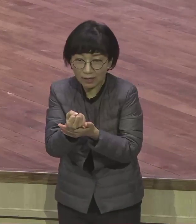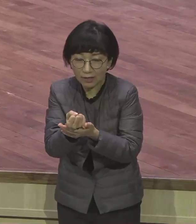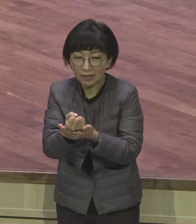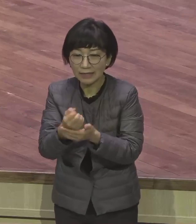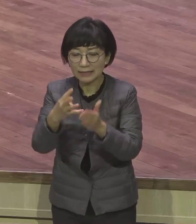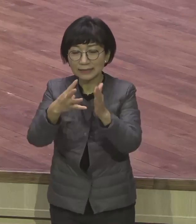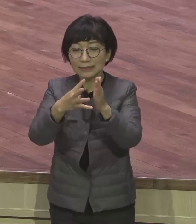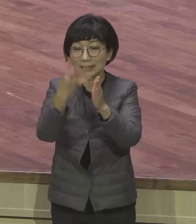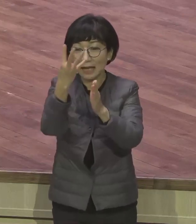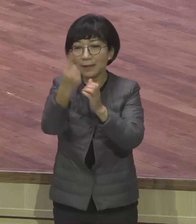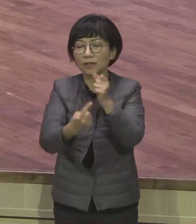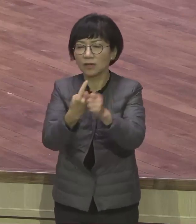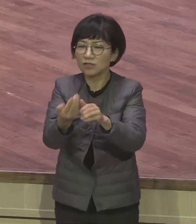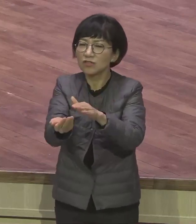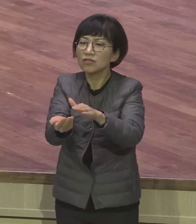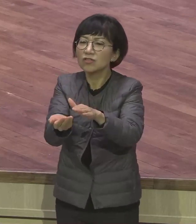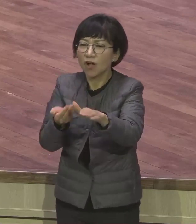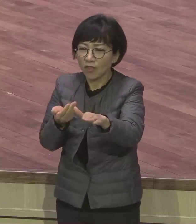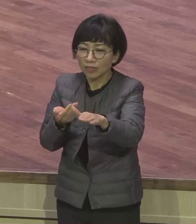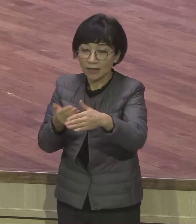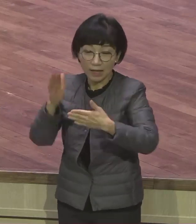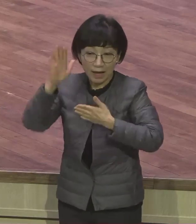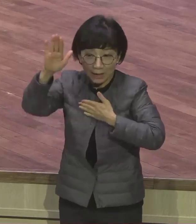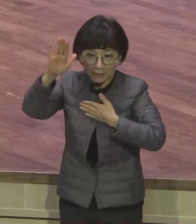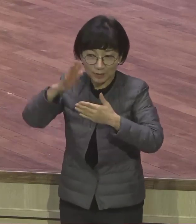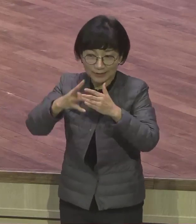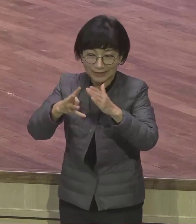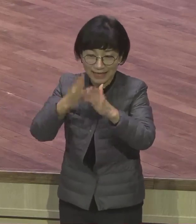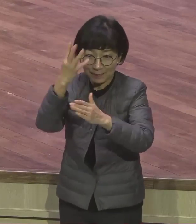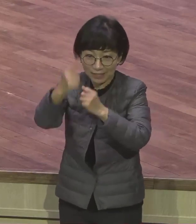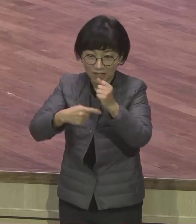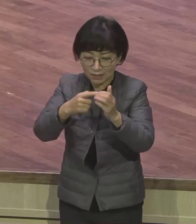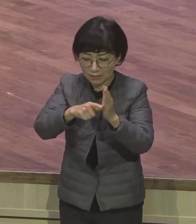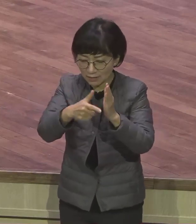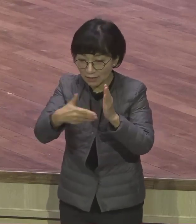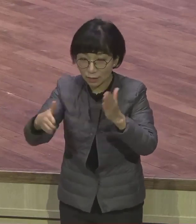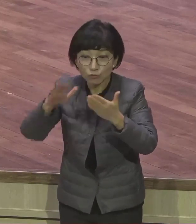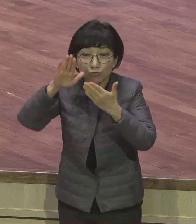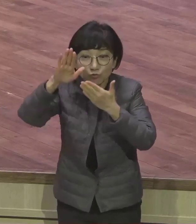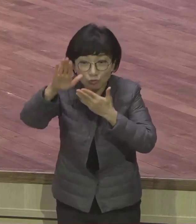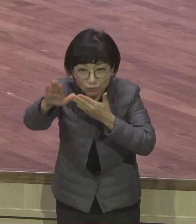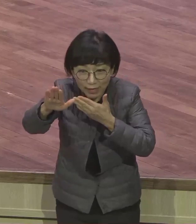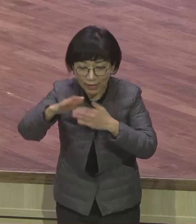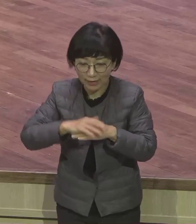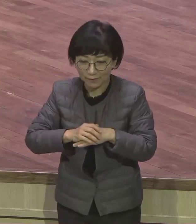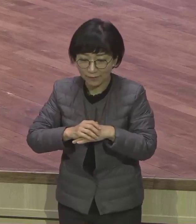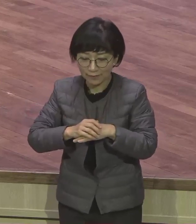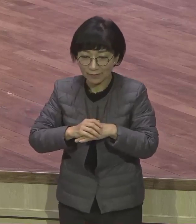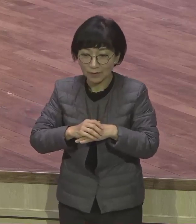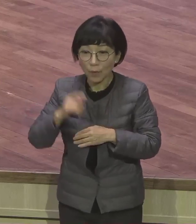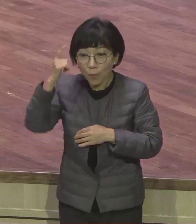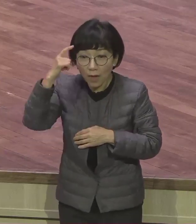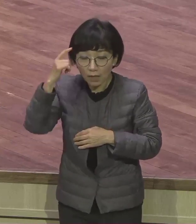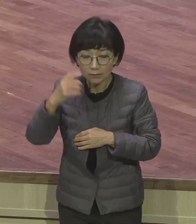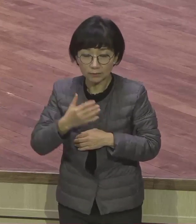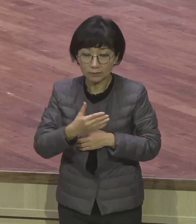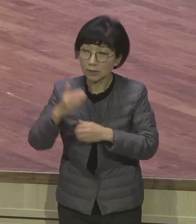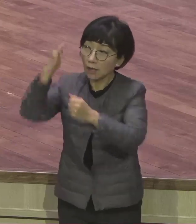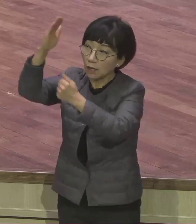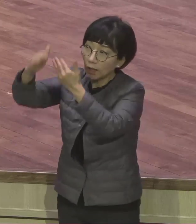400년 후라 그랬거든요 그러니까 아브라함의 약속이 400년이기 때문에 지금 400년 후를